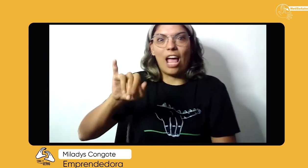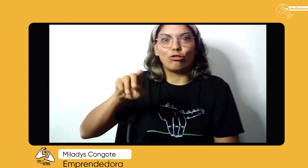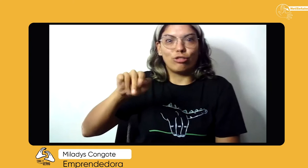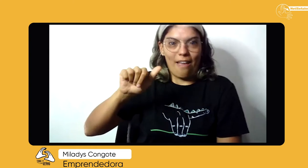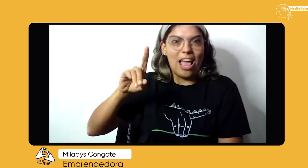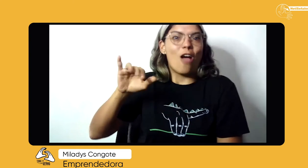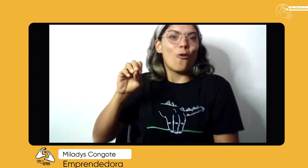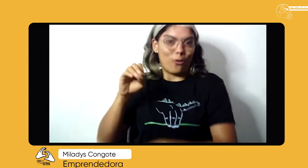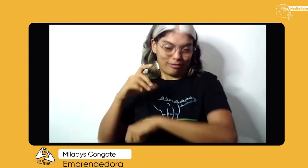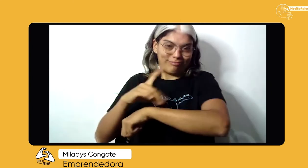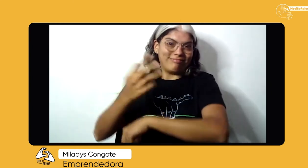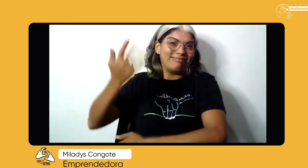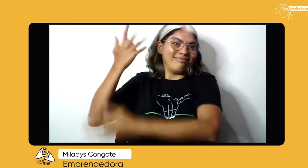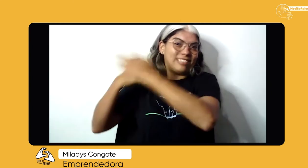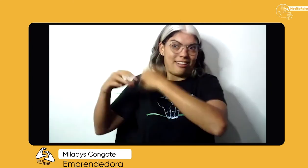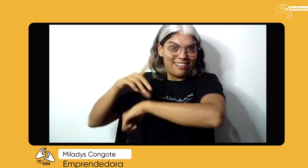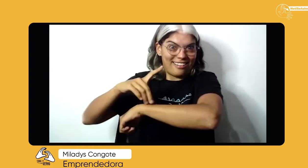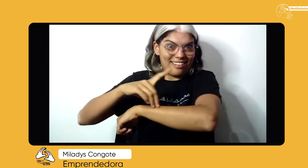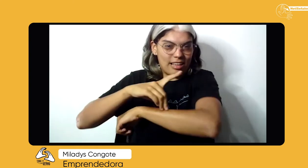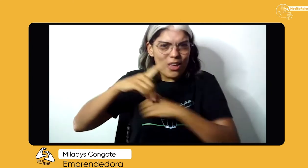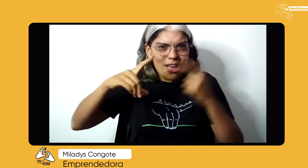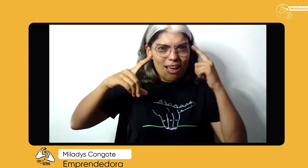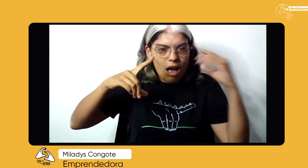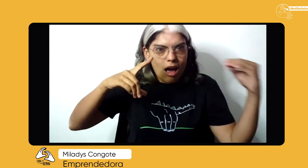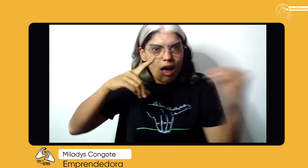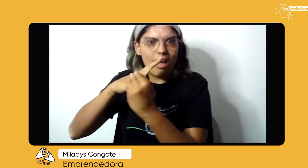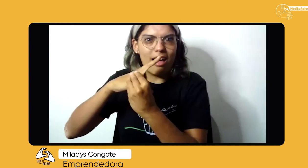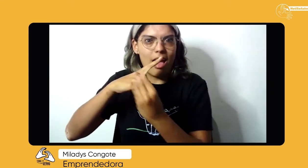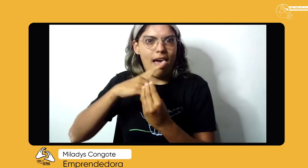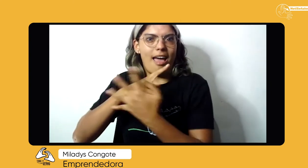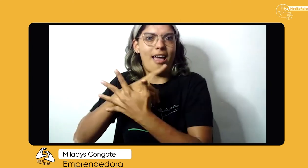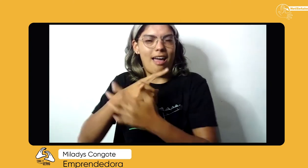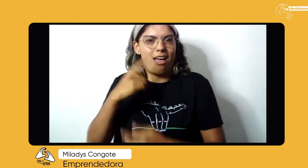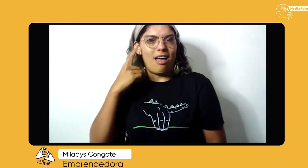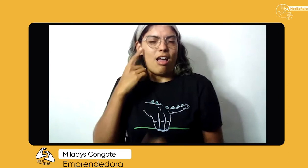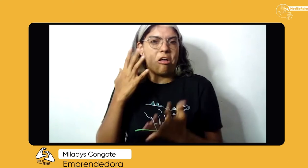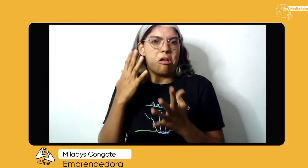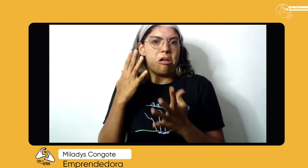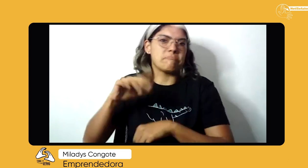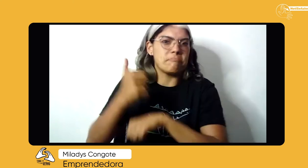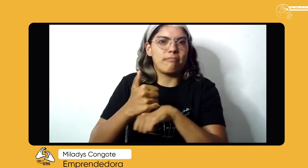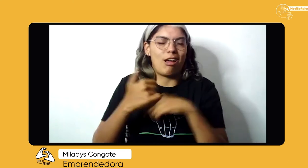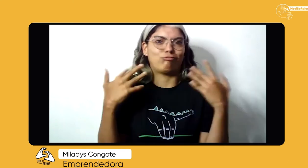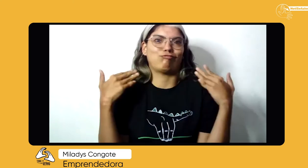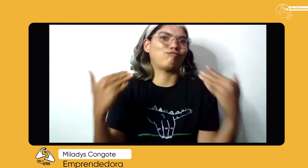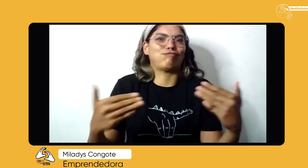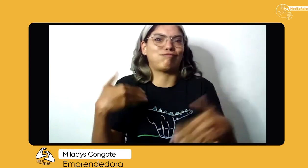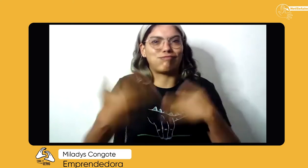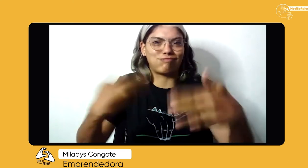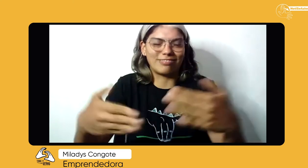señas es muy simbólica, por ejemplo esta que tengo puesta, que es dinosaurio, así es que se creó y